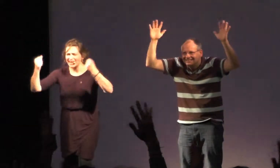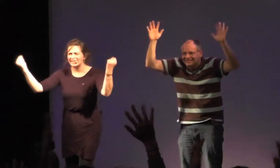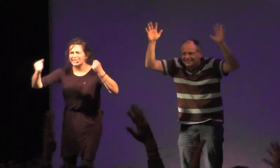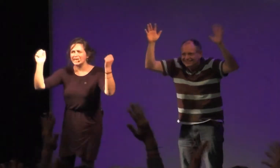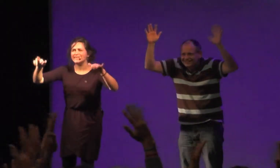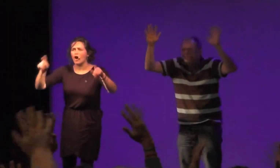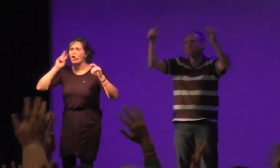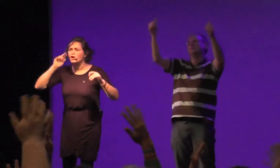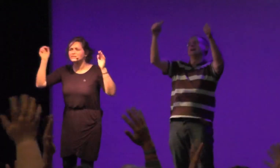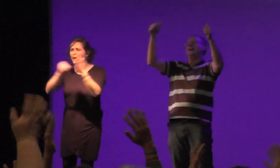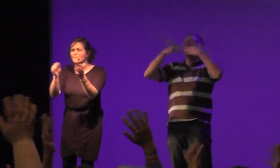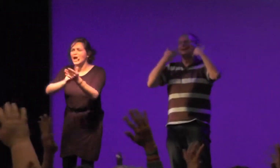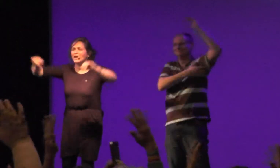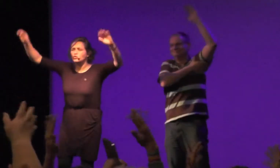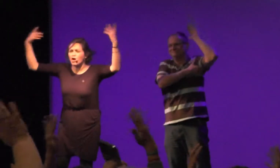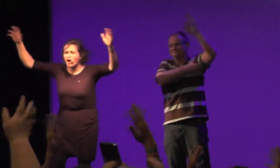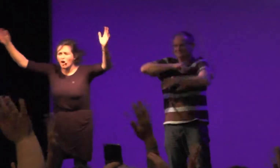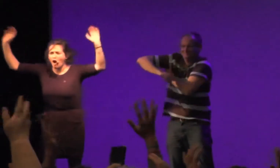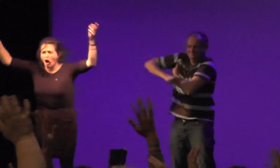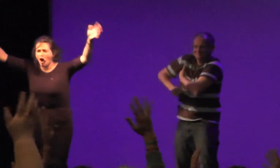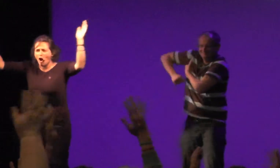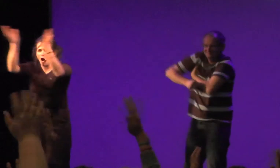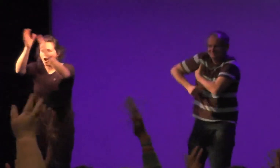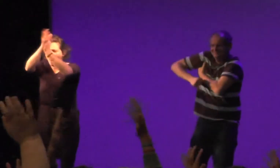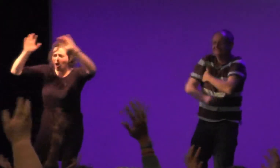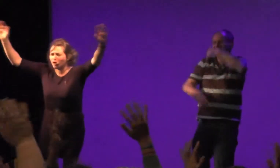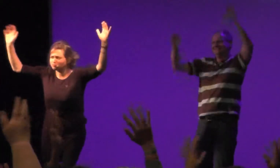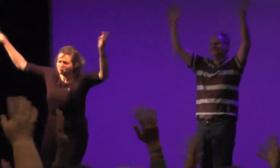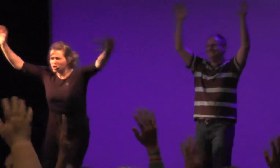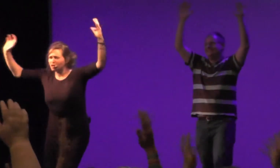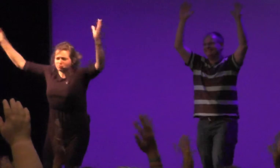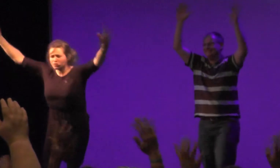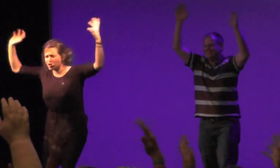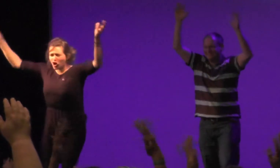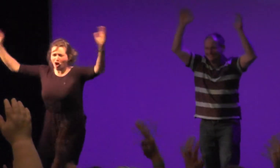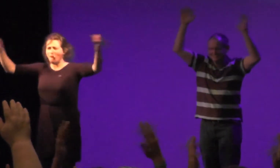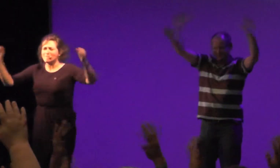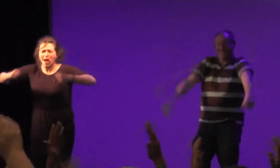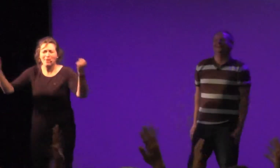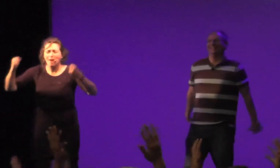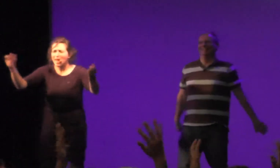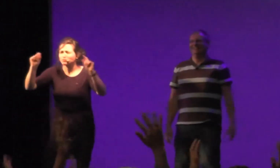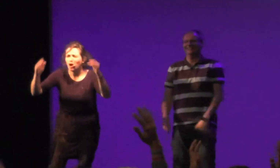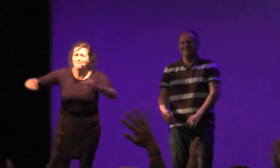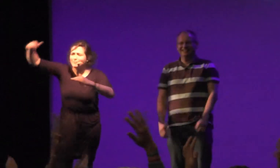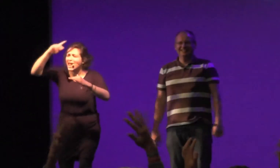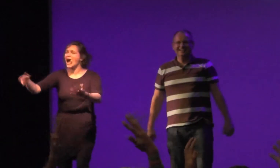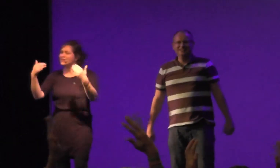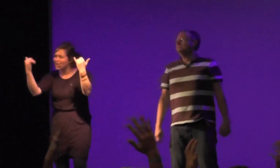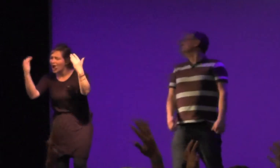Wir haben kein Licht. Wir sehen euch nicht. Ah, jetzt kann ich euch sehen. Genau. Und ihr könnt dazu auch noch gerne schreien und mit